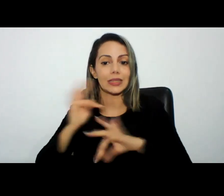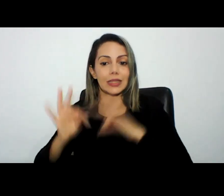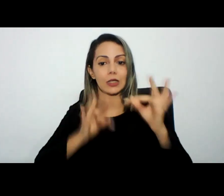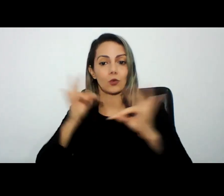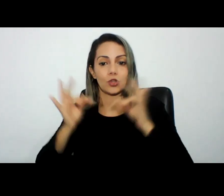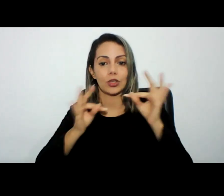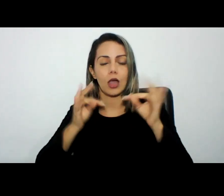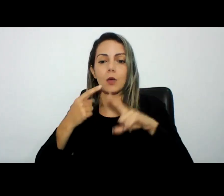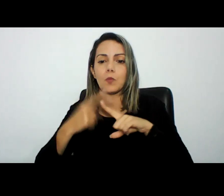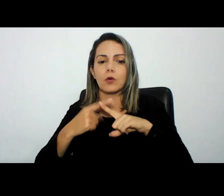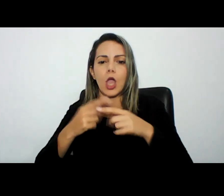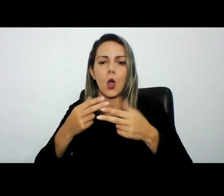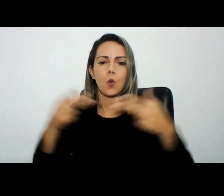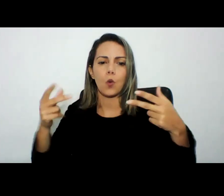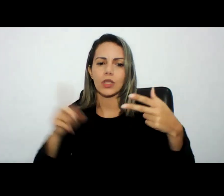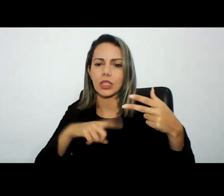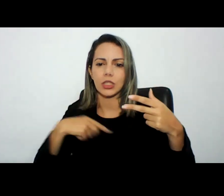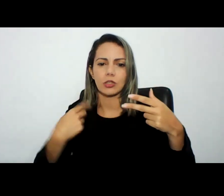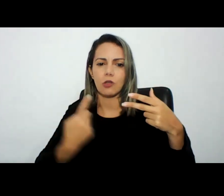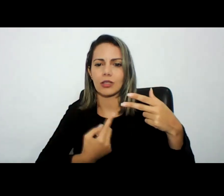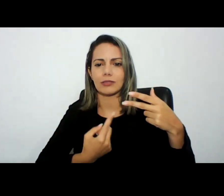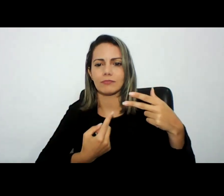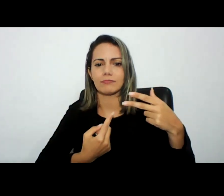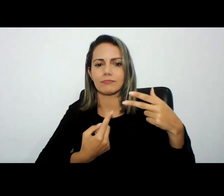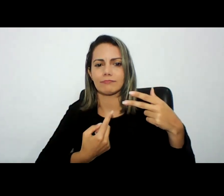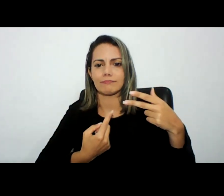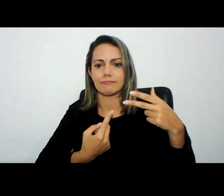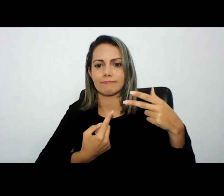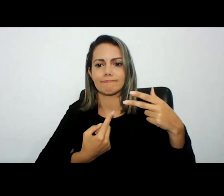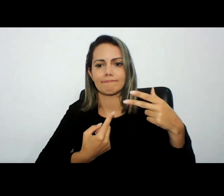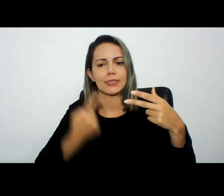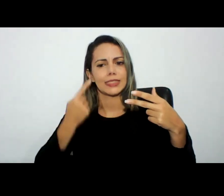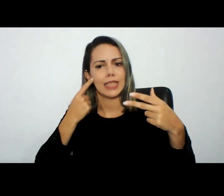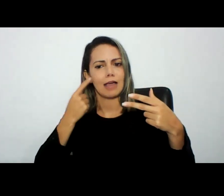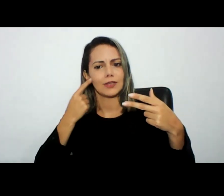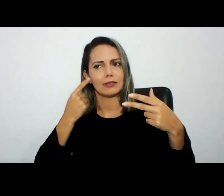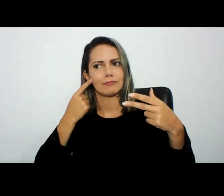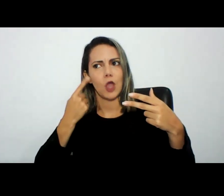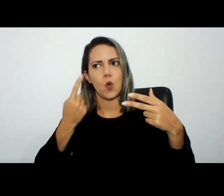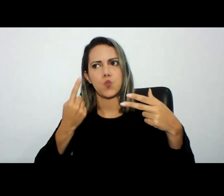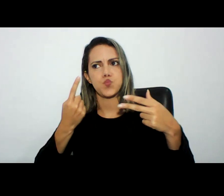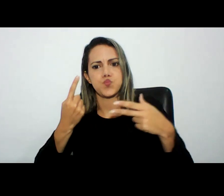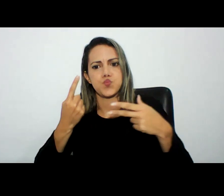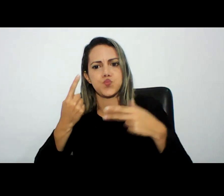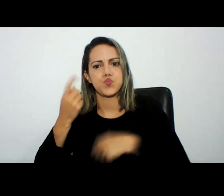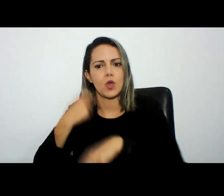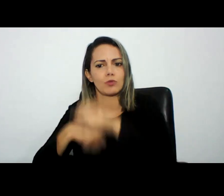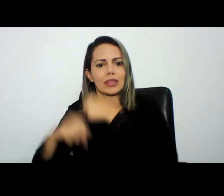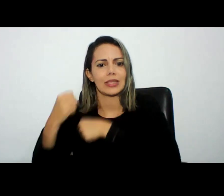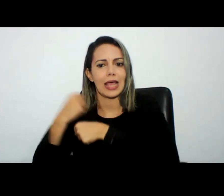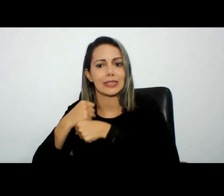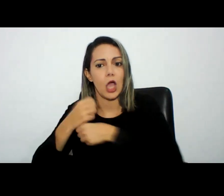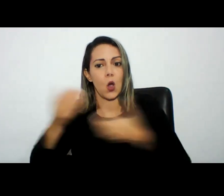porque coisas que nós julgávamos que não eram necessárias no passado no passado recente por exemplo um ano atrás hoje são extremamente